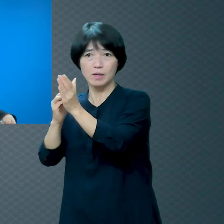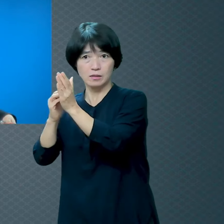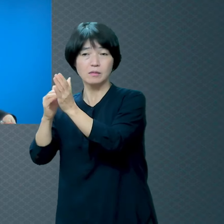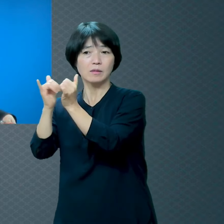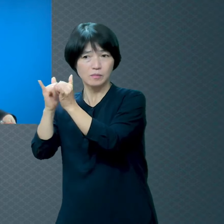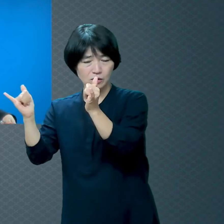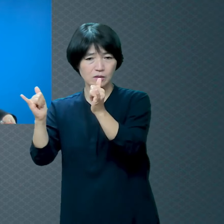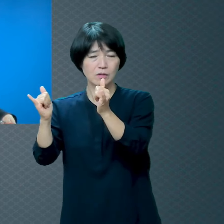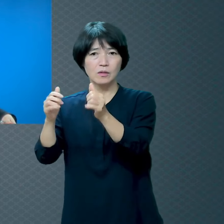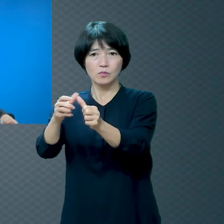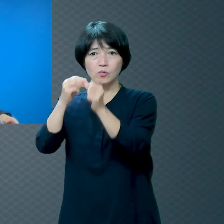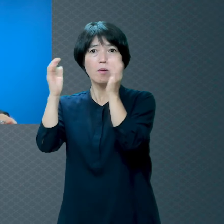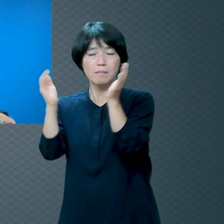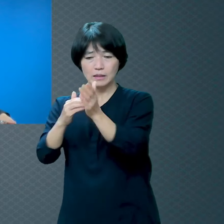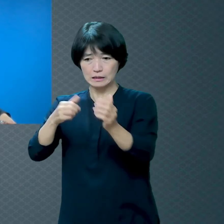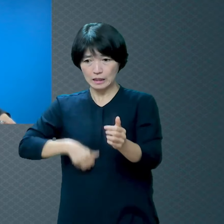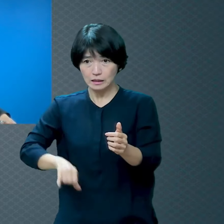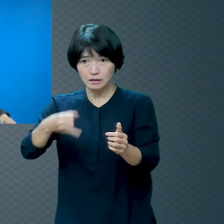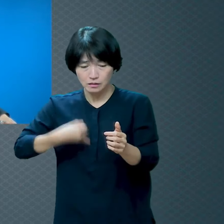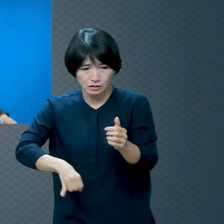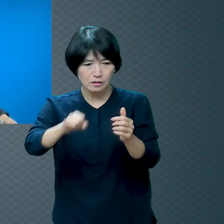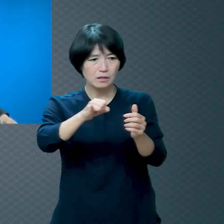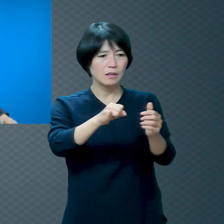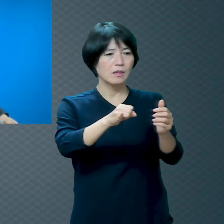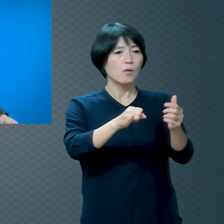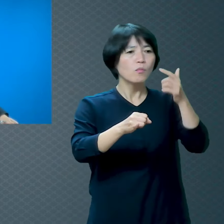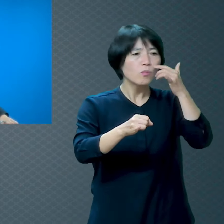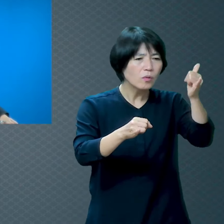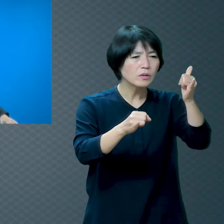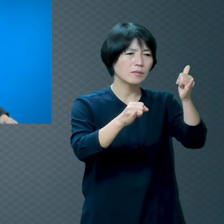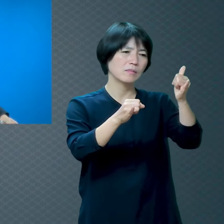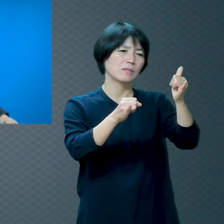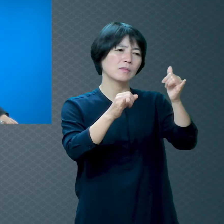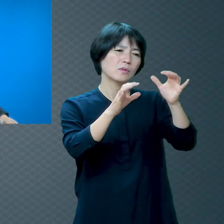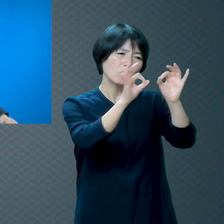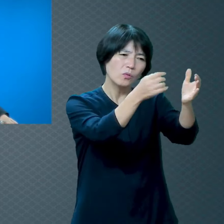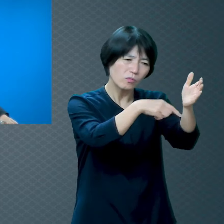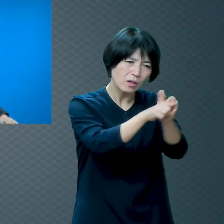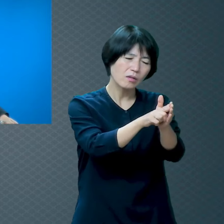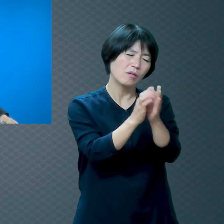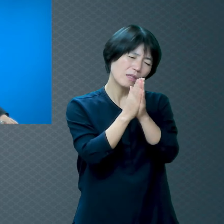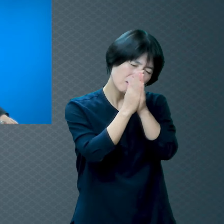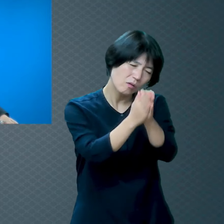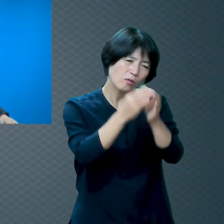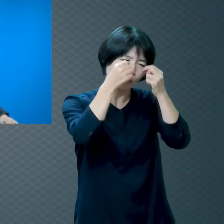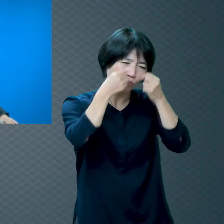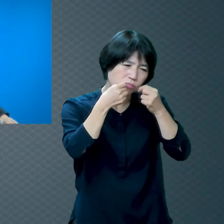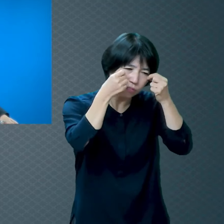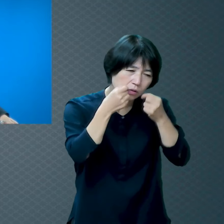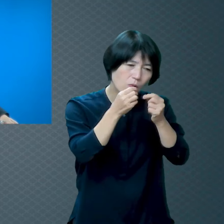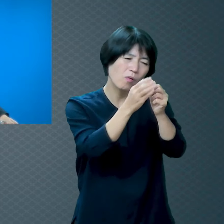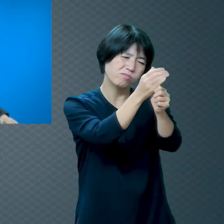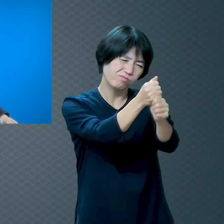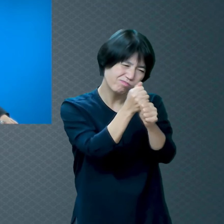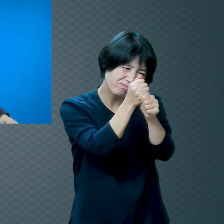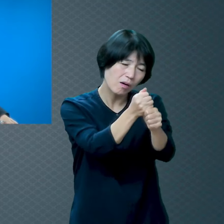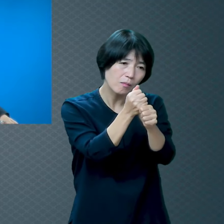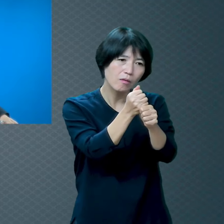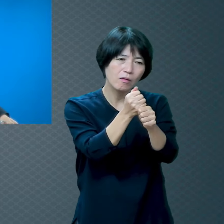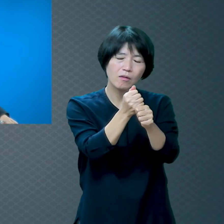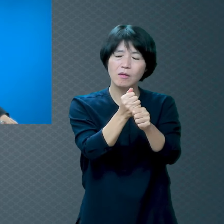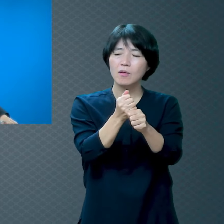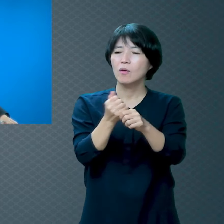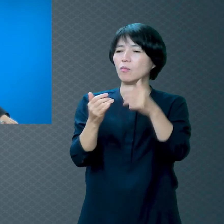그 자식이 그렇게 눈물을 흘리고 간절히 사정하라고 그렇게 매달리는데 그걸